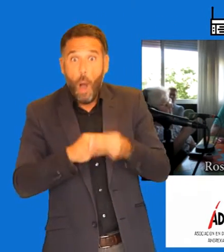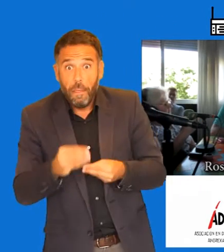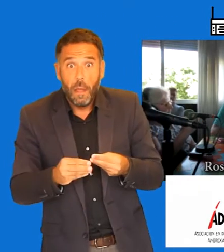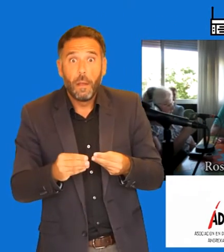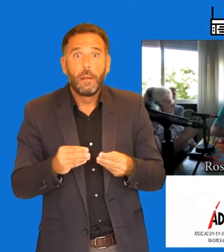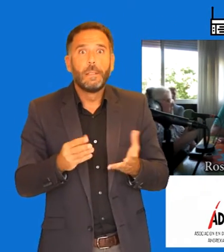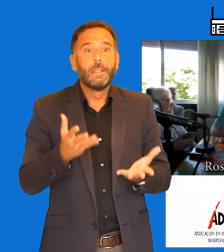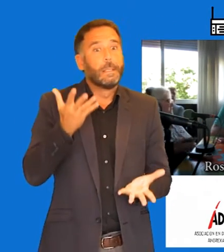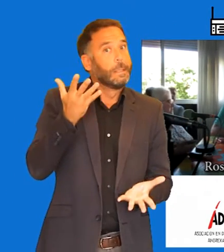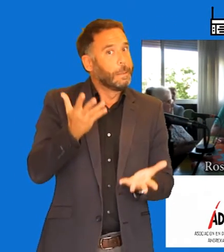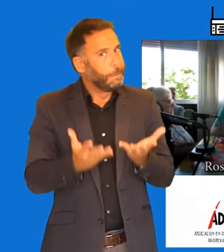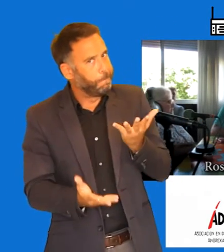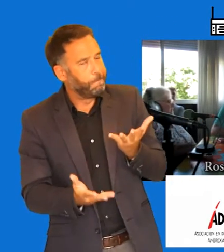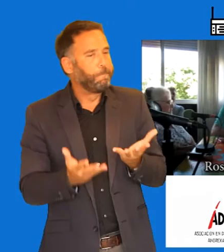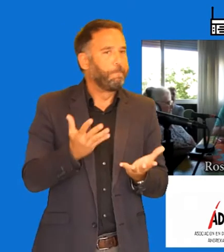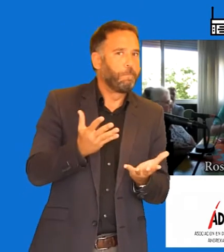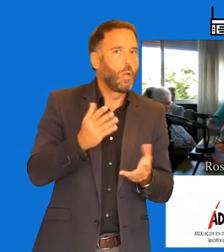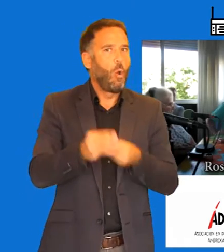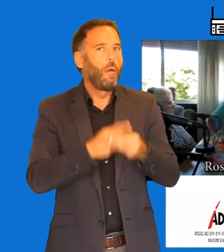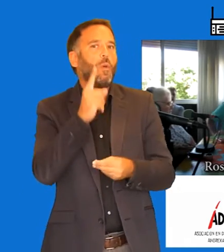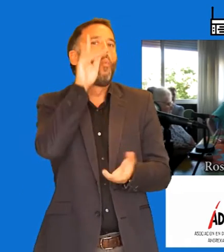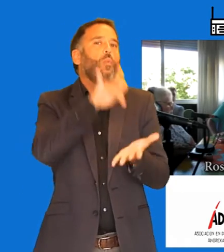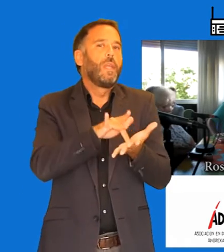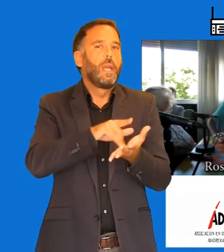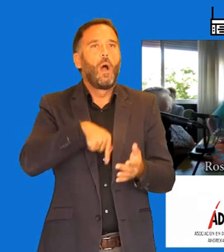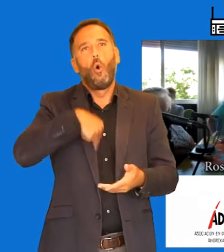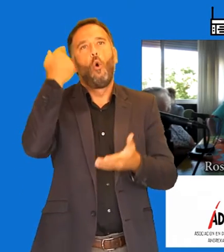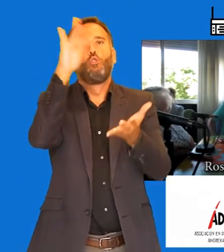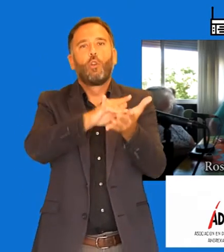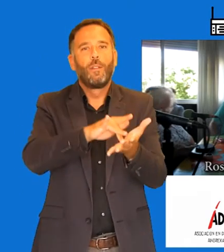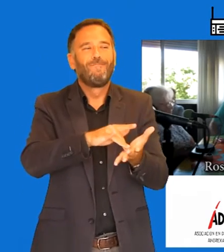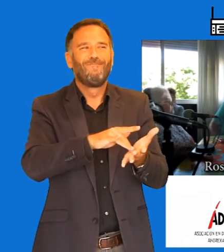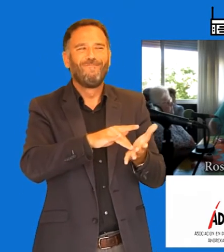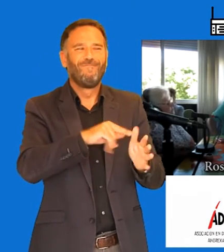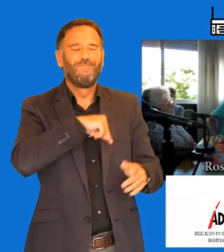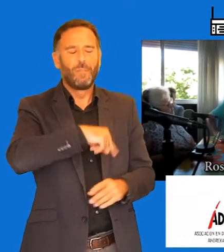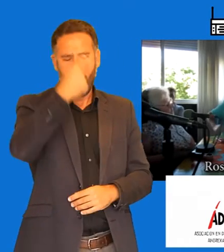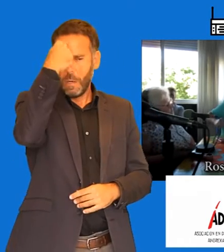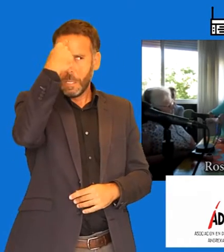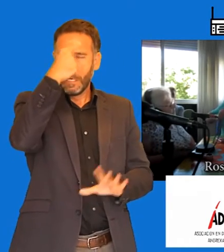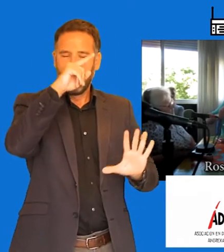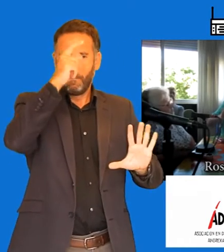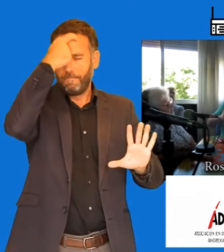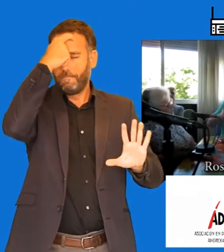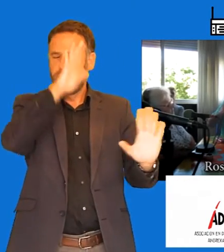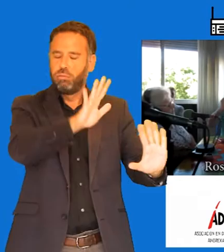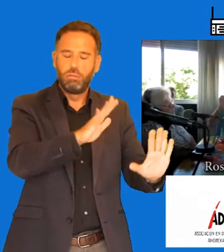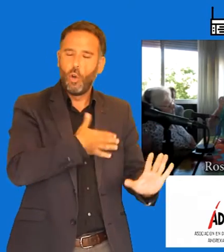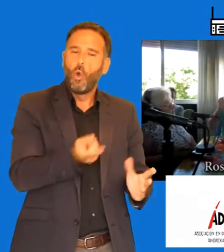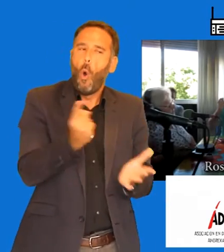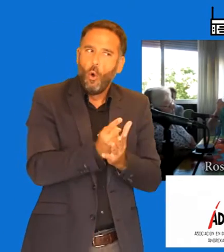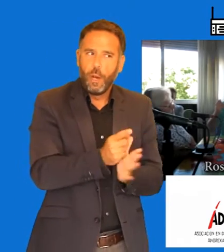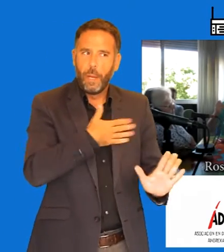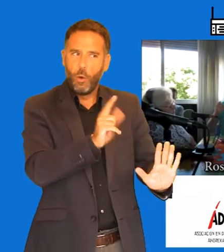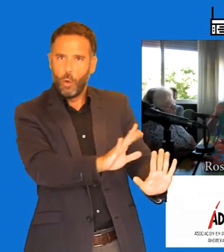final, lo hace ese día. Al otro dice, esto me trae muy malos recuerdos. Claro. Claro, el tener que enfrentar con el pasado. para